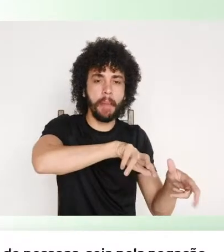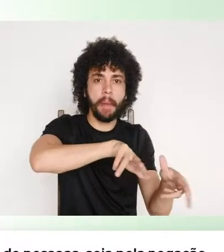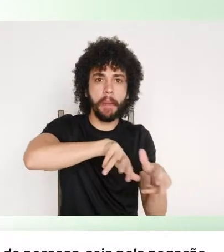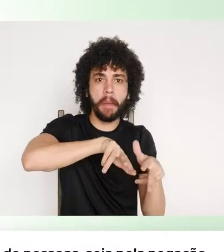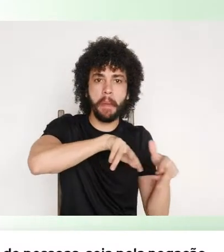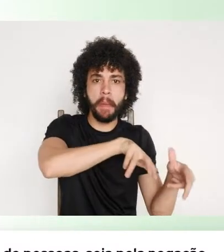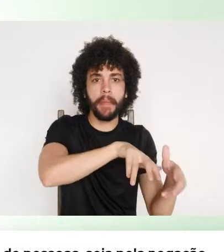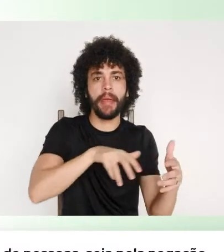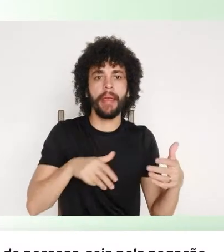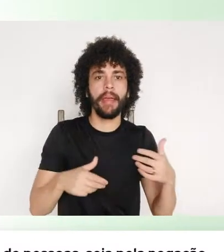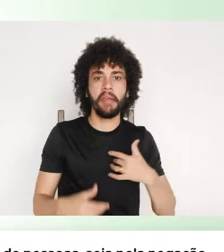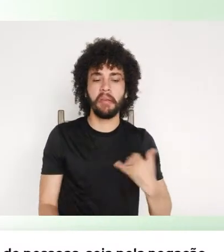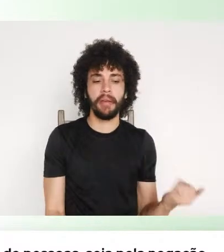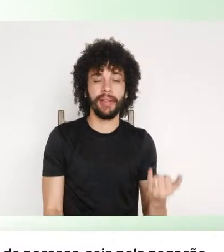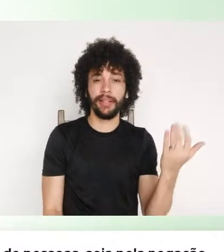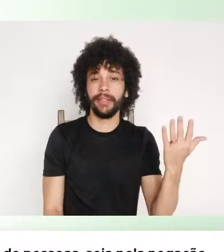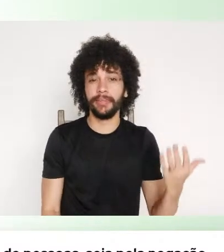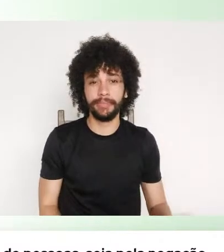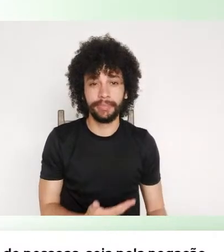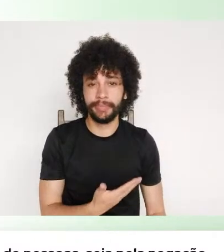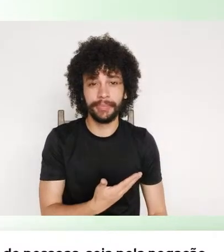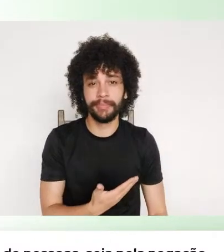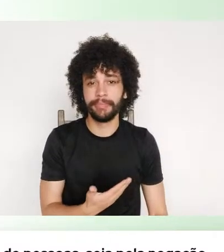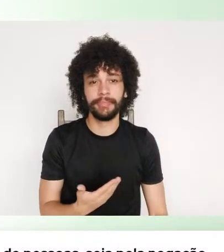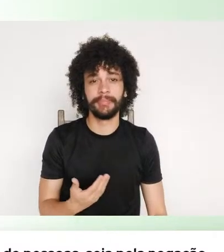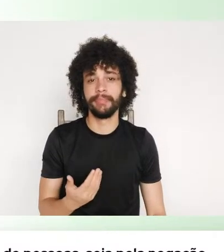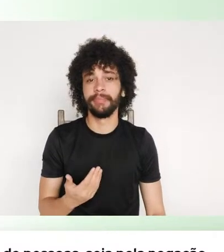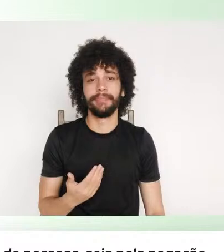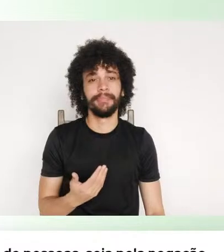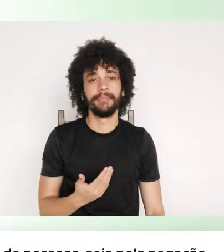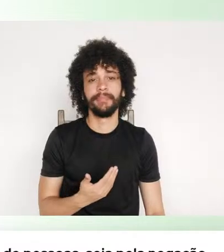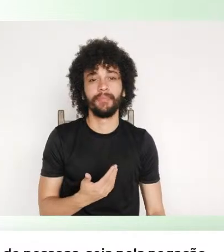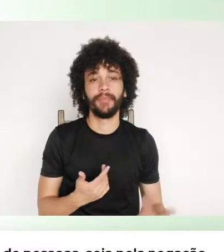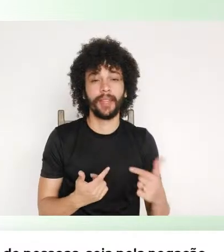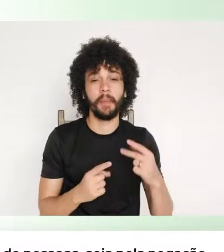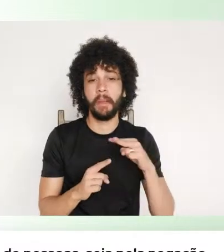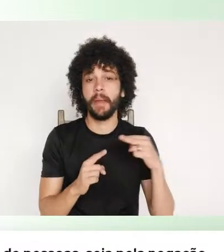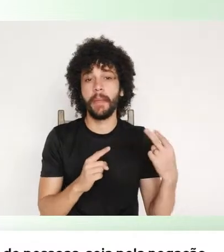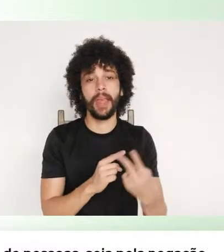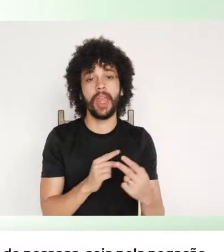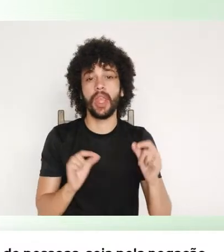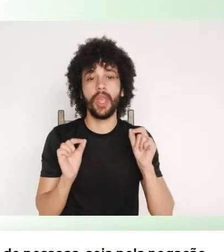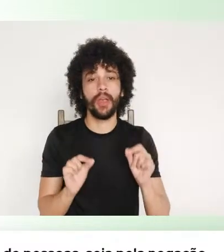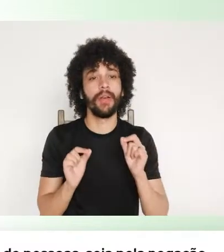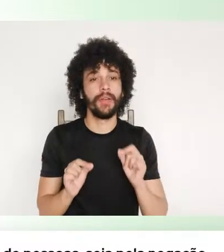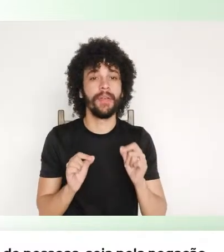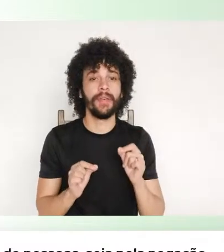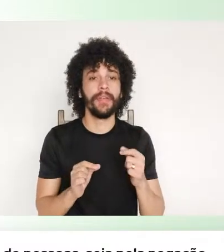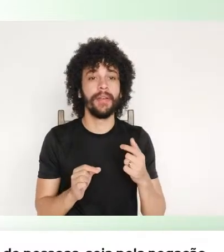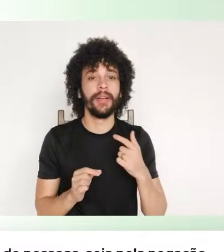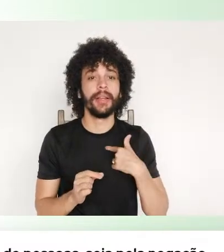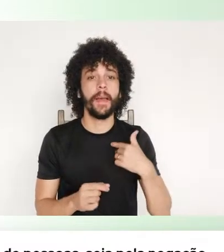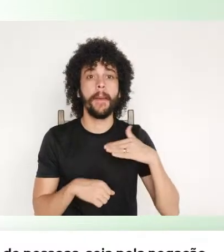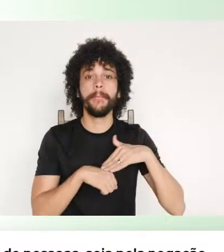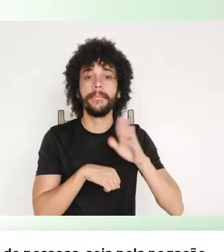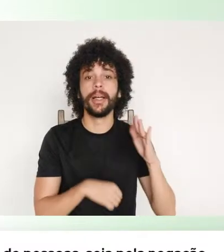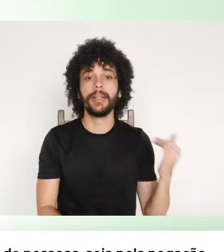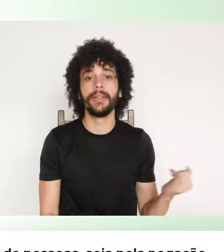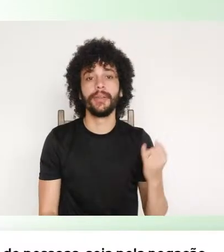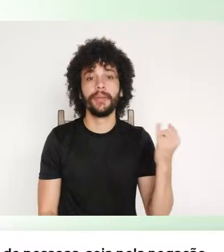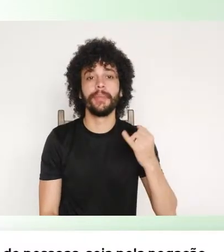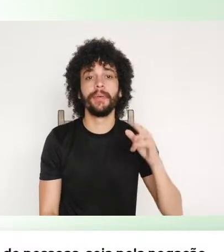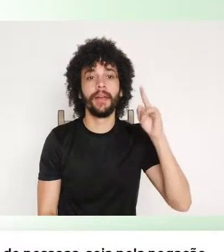porque é isso que interessa, estão fora, estão dentro de uma perspectiva que o que é mais importante é o